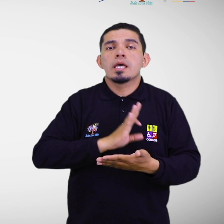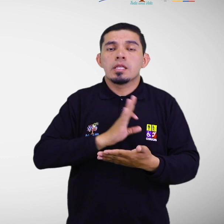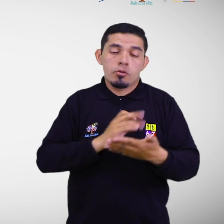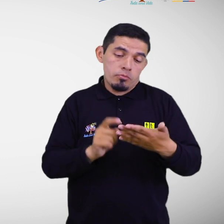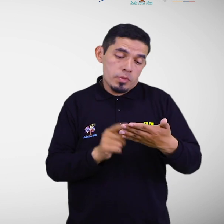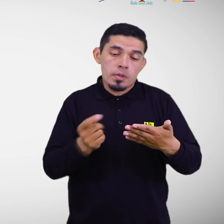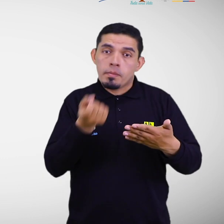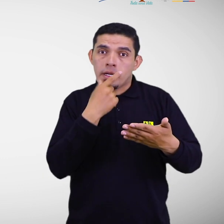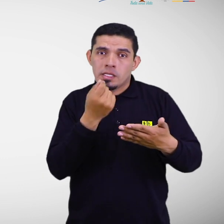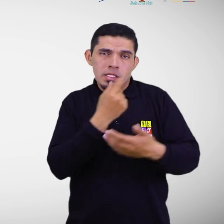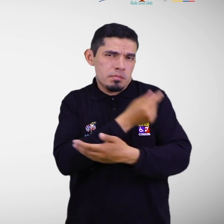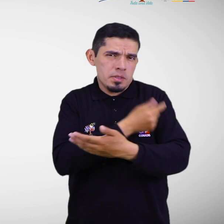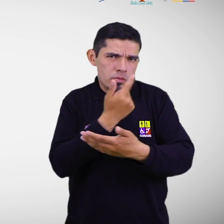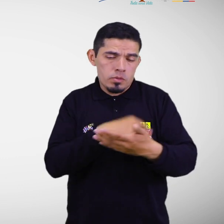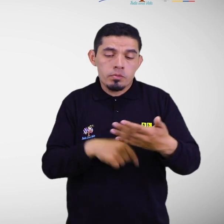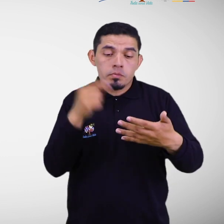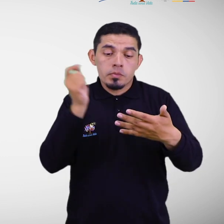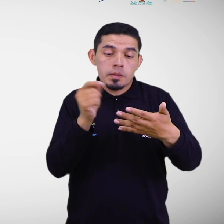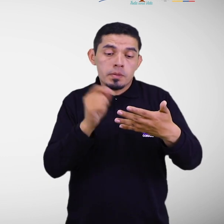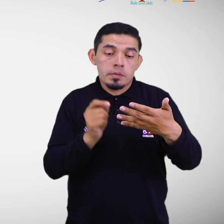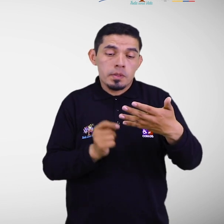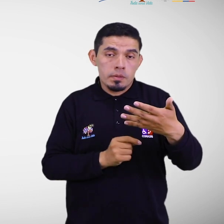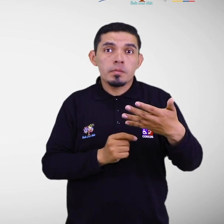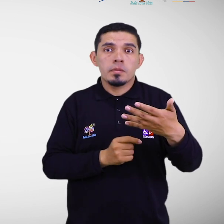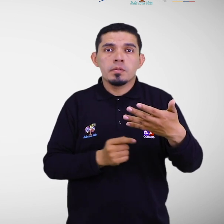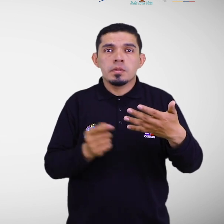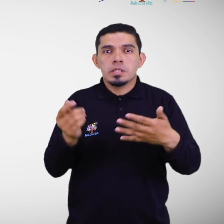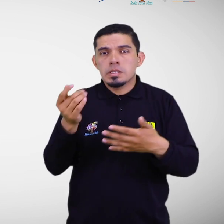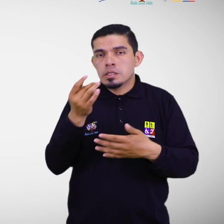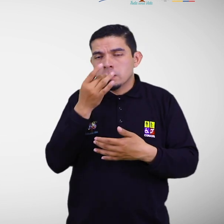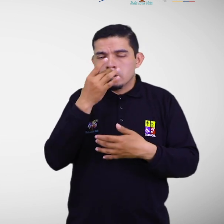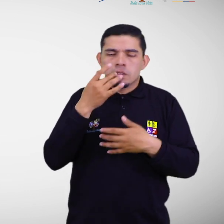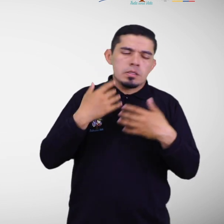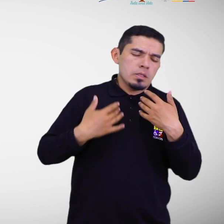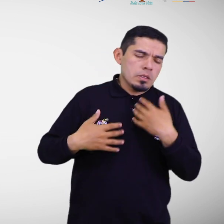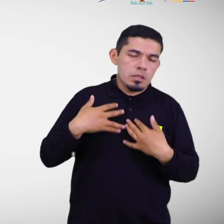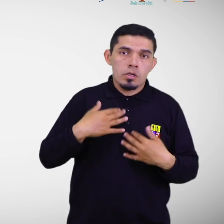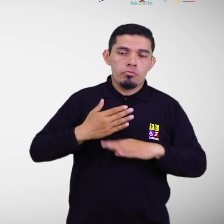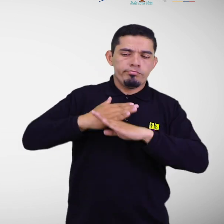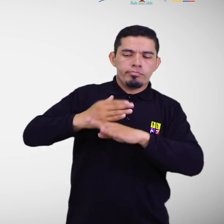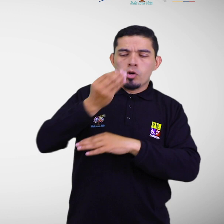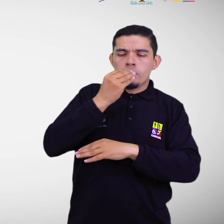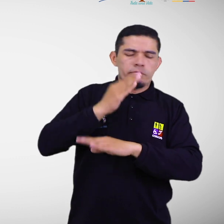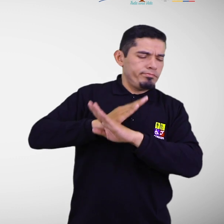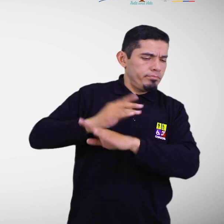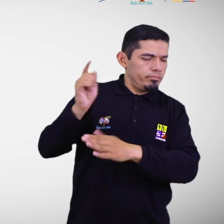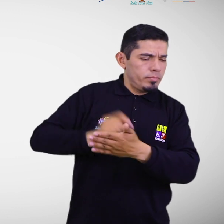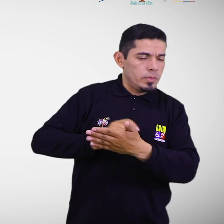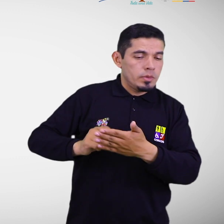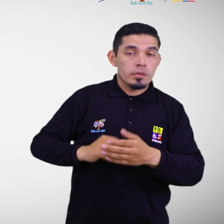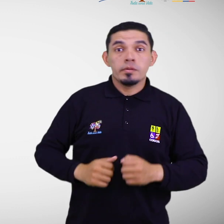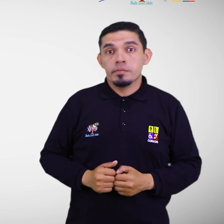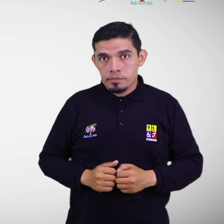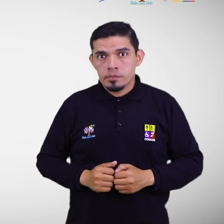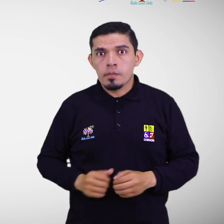Medicación. Identificación de alergias. Restricción en alimentación. Señalización de rutas accesibles